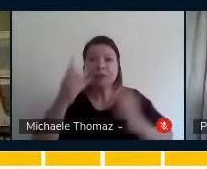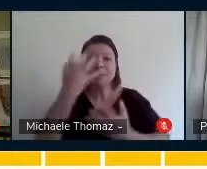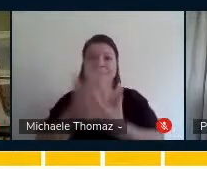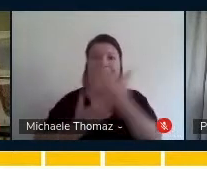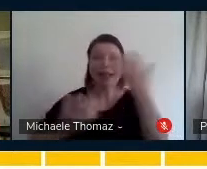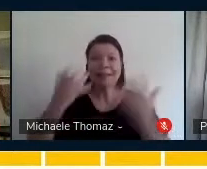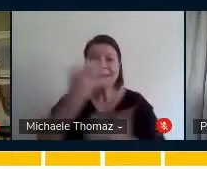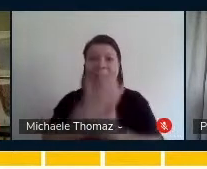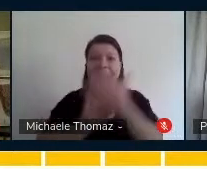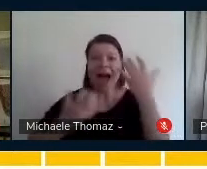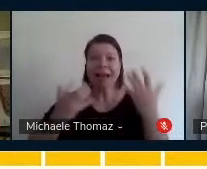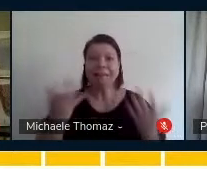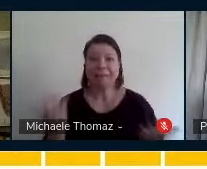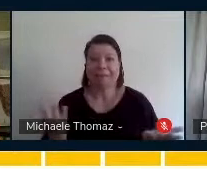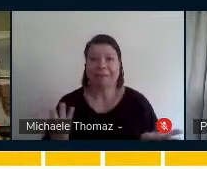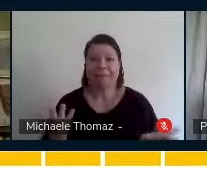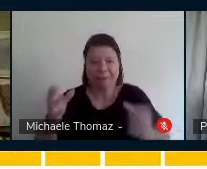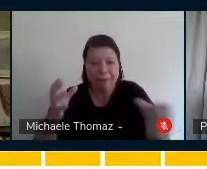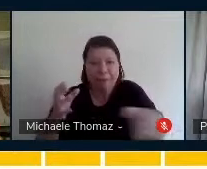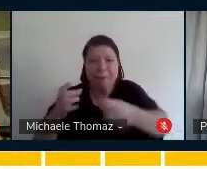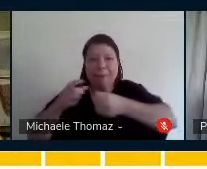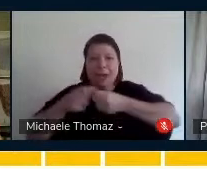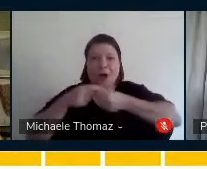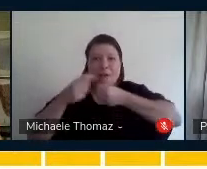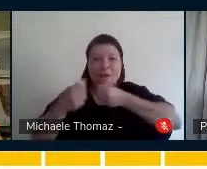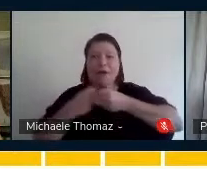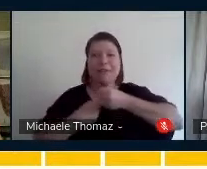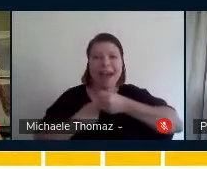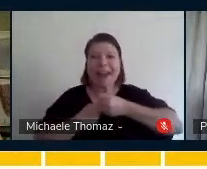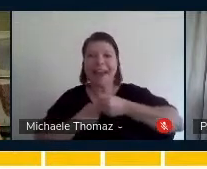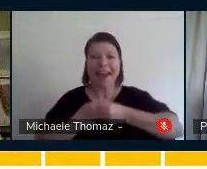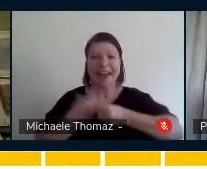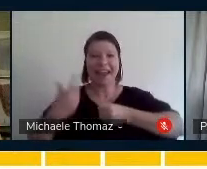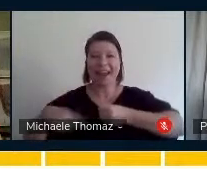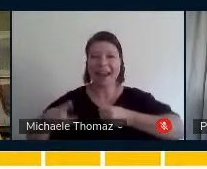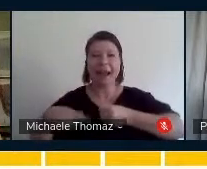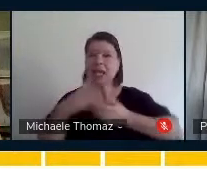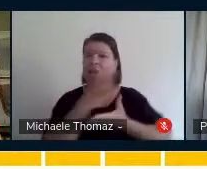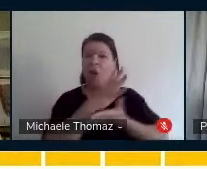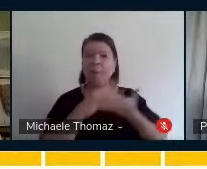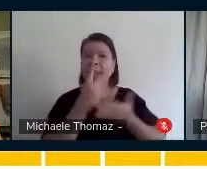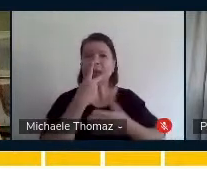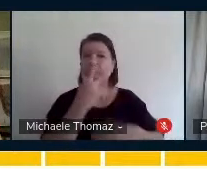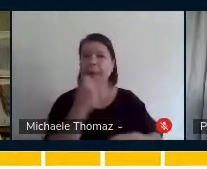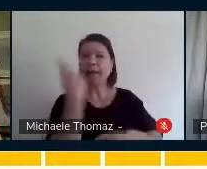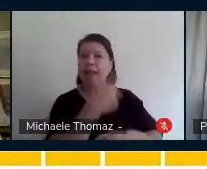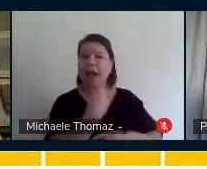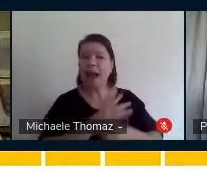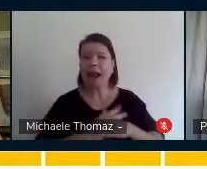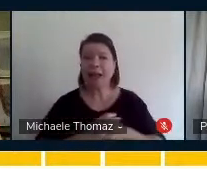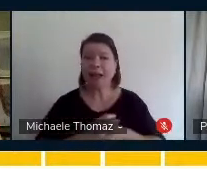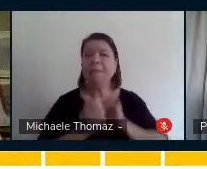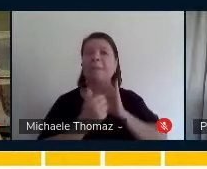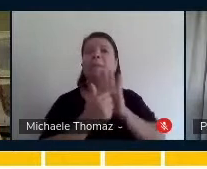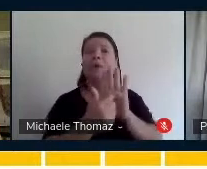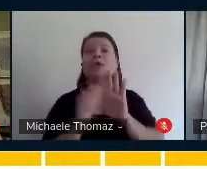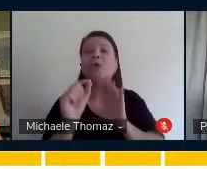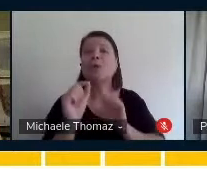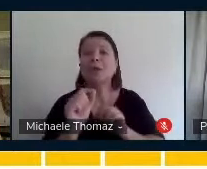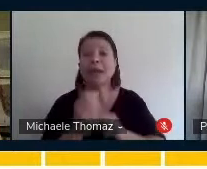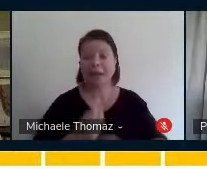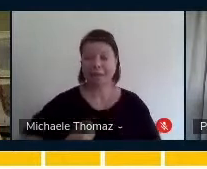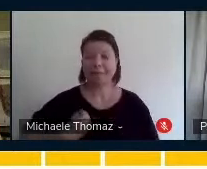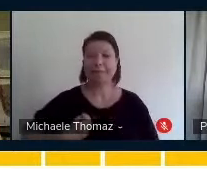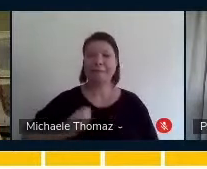microfone por meio da sua mão mesmo que imitando seu pai demonstrou um campo de vivência